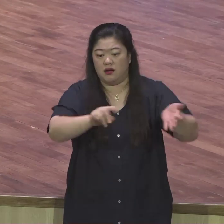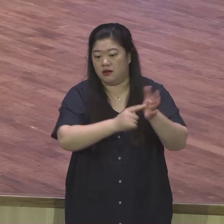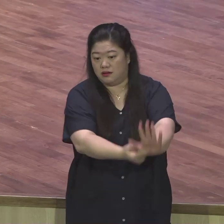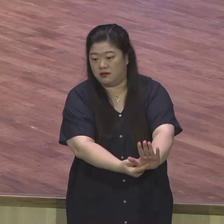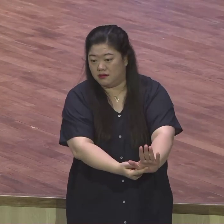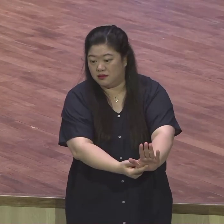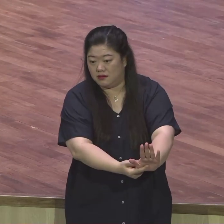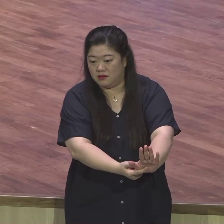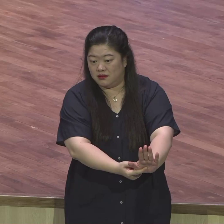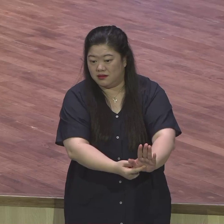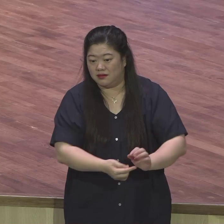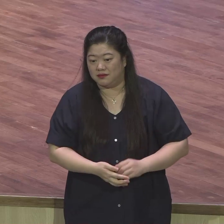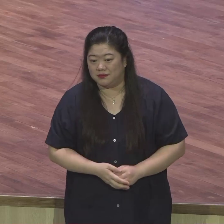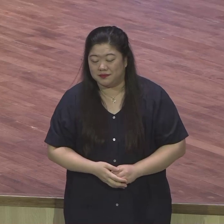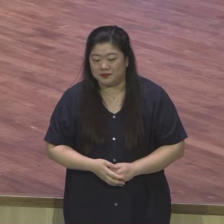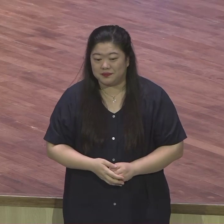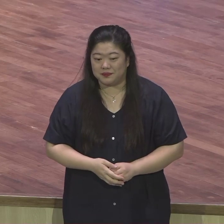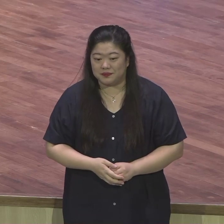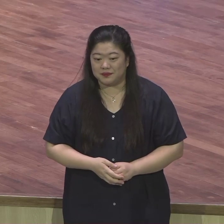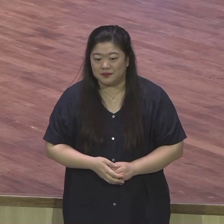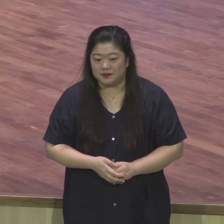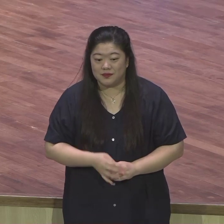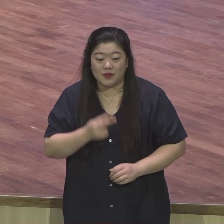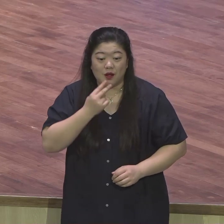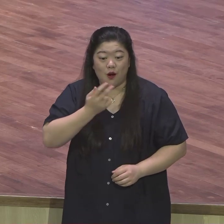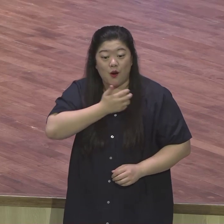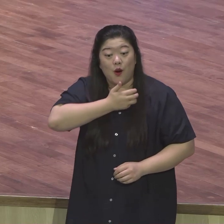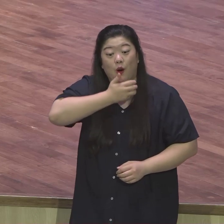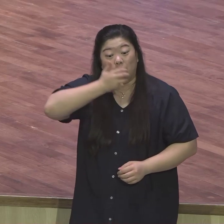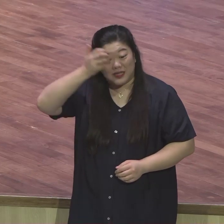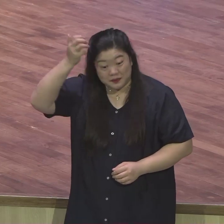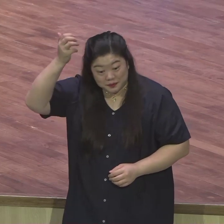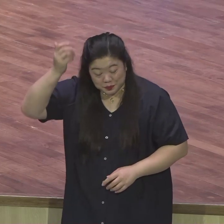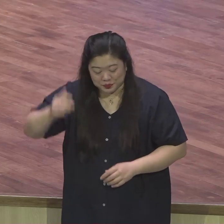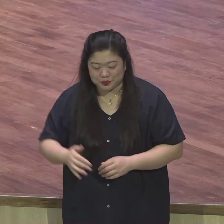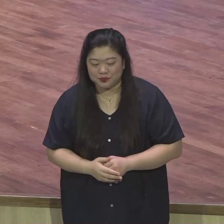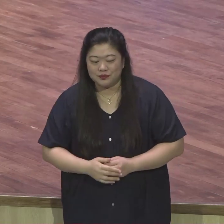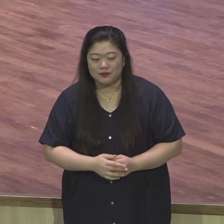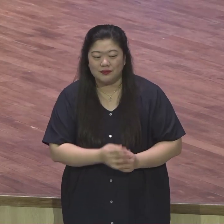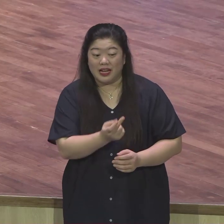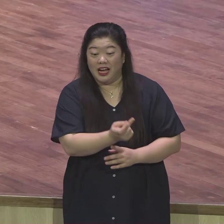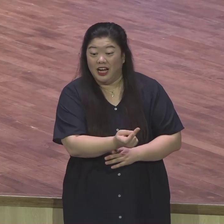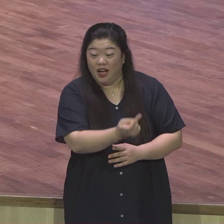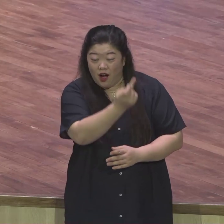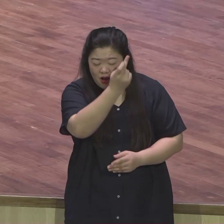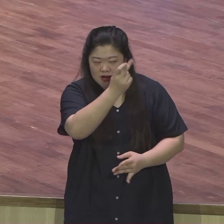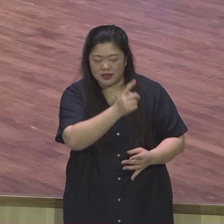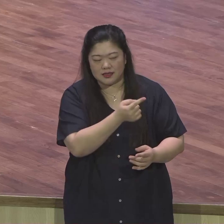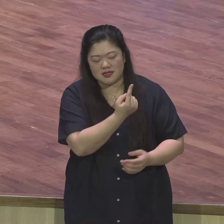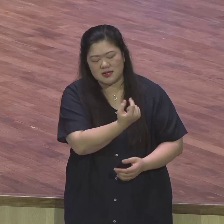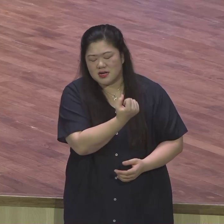요셉의 마음속에 22년 동안 남아있던 앙금이 지금 치유되는 시간이